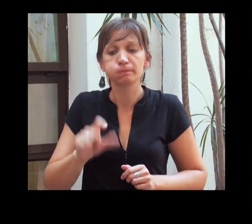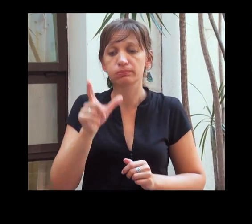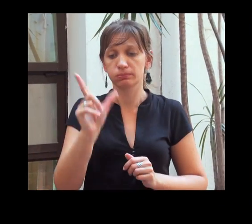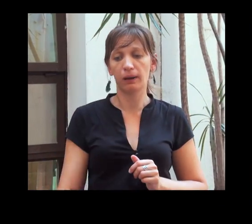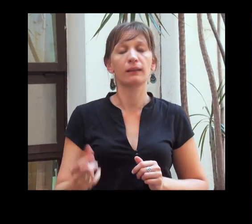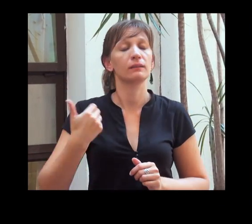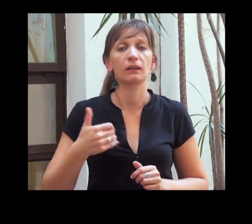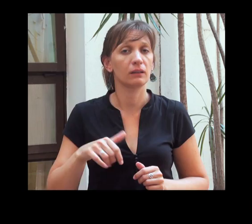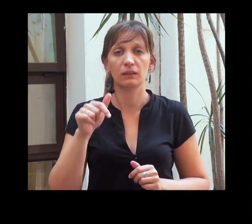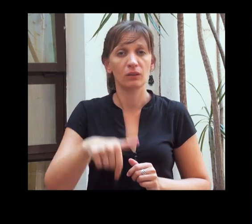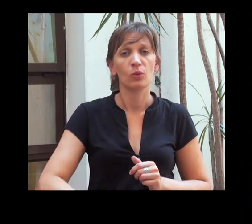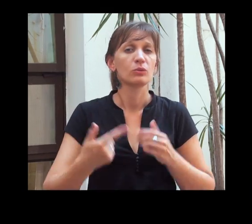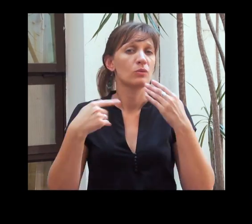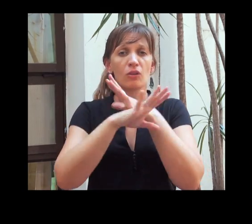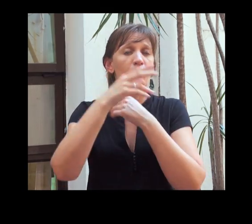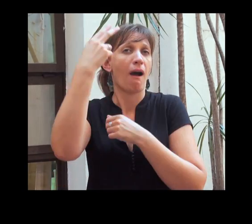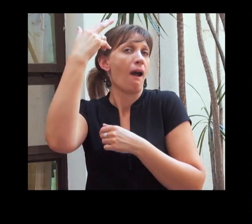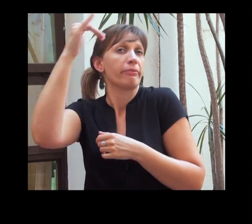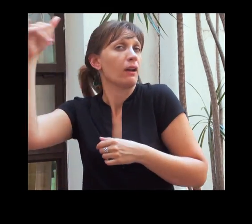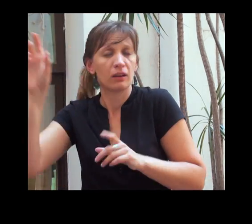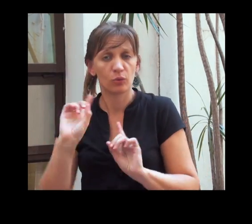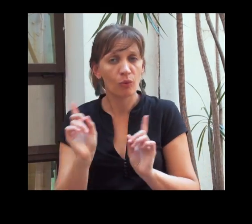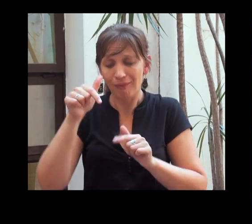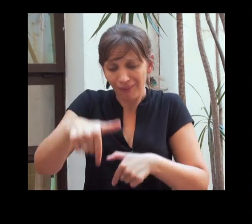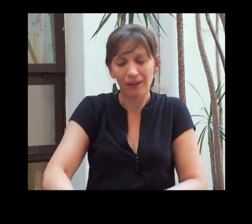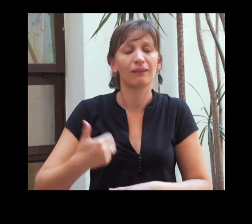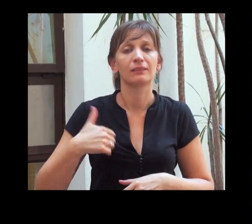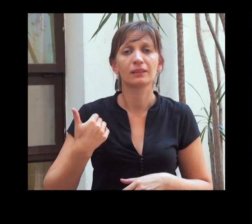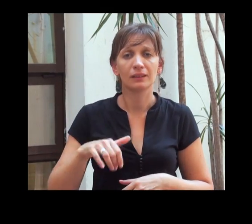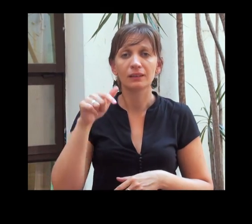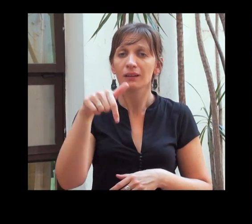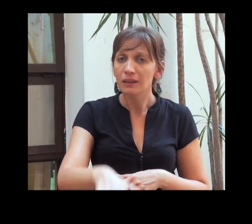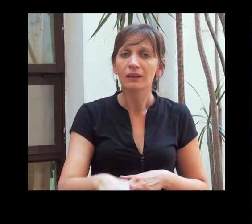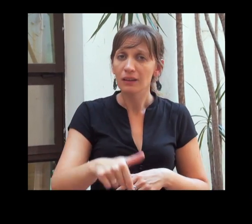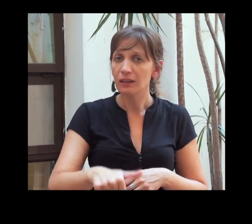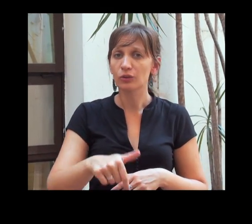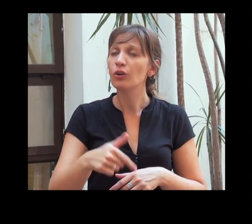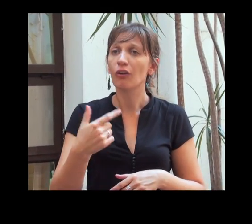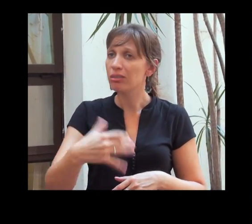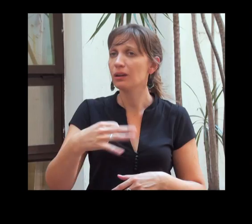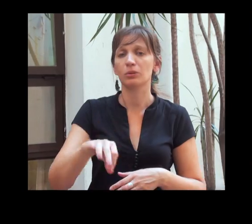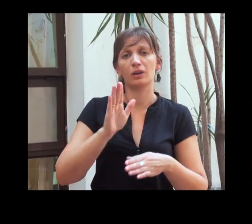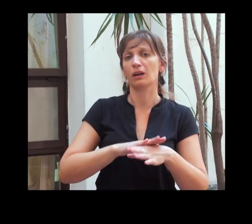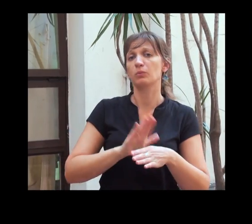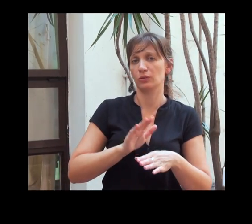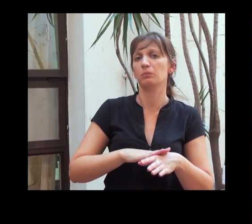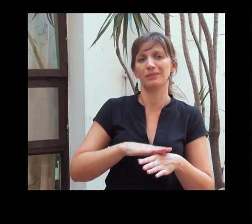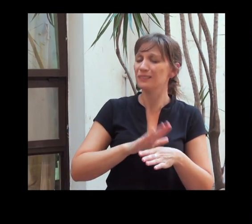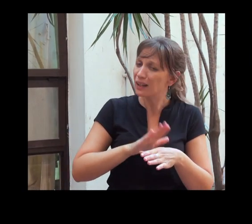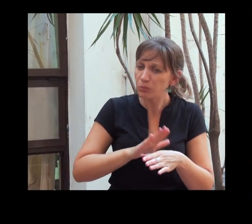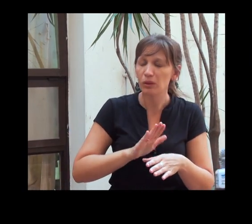en nuestro país. Si no estamos hablando de una lengua extranjera, estamos hablando de la lengua de señas argentina, me parece que eso nos pone de frente a un